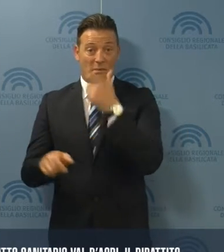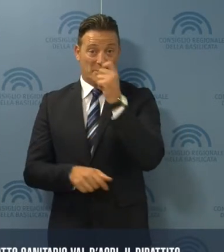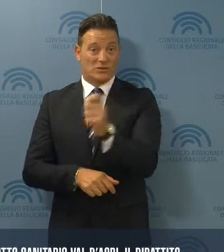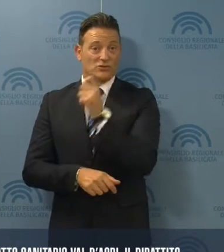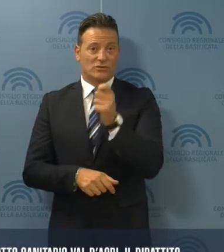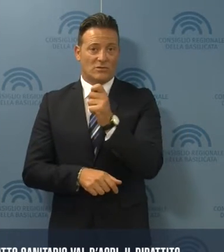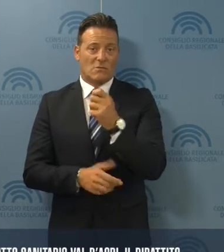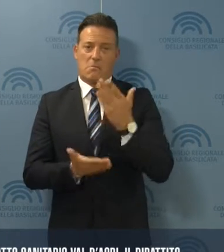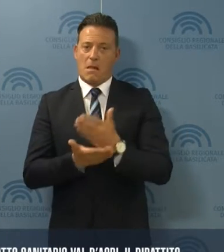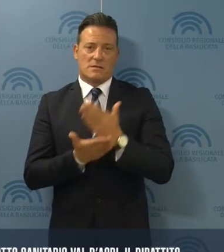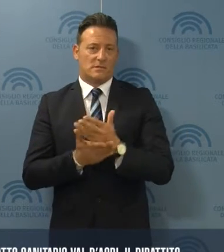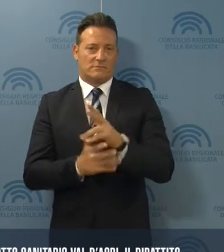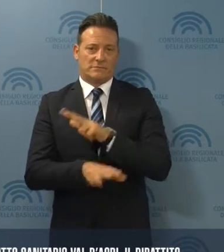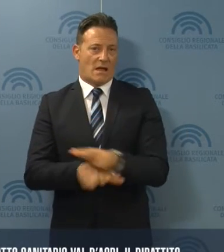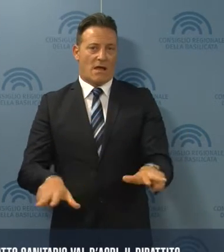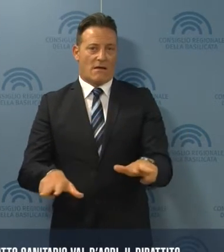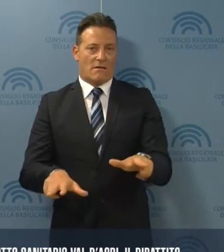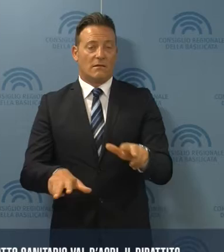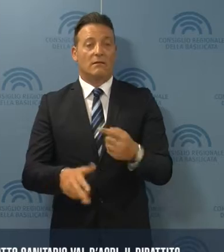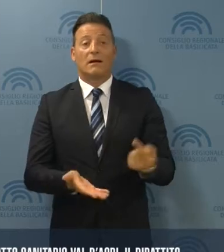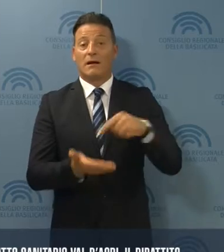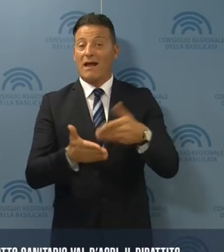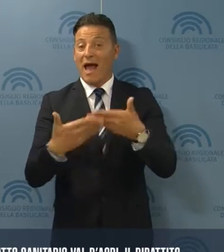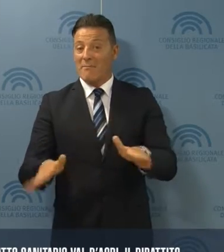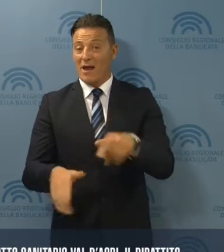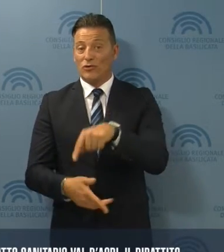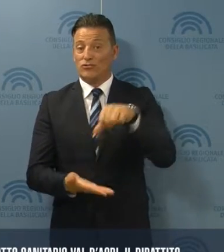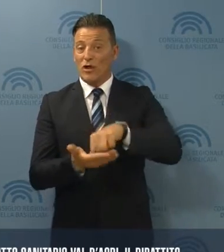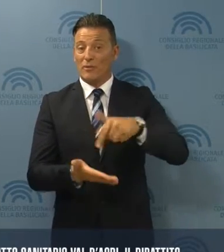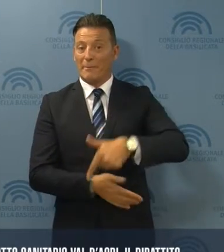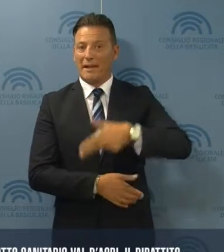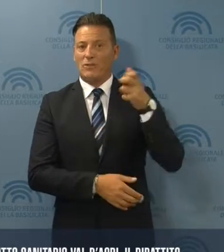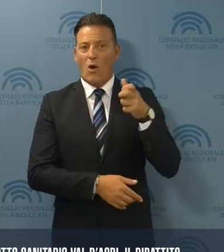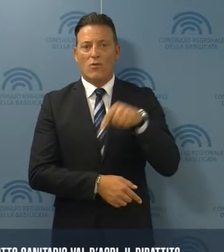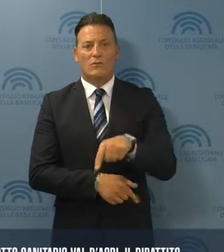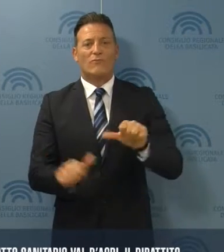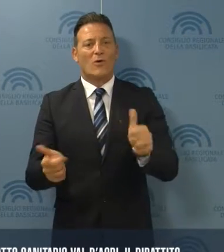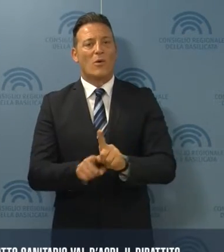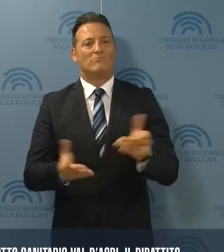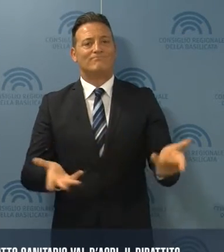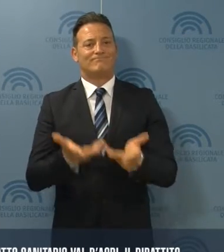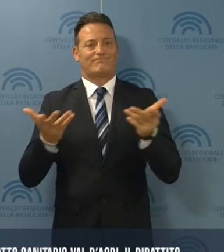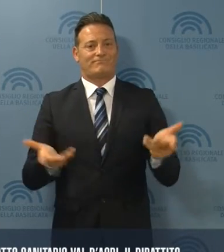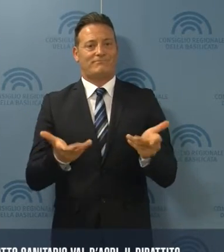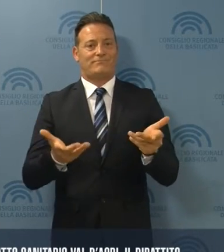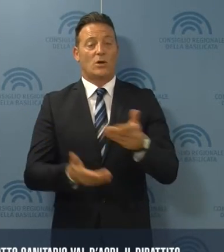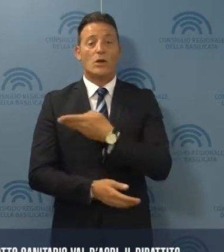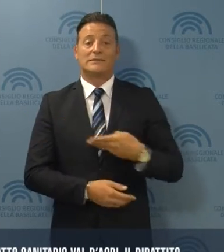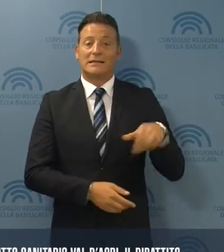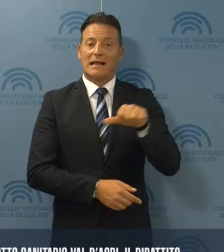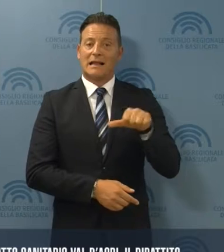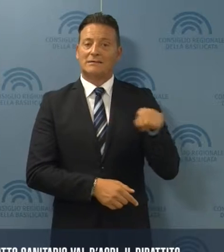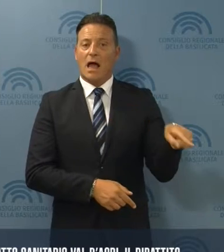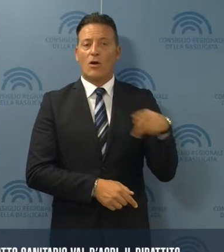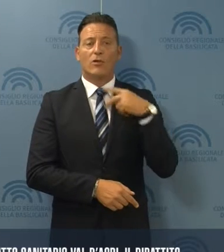essere presa in giro. Riaprire il centro Oli è stato azzardato. Per Sant'Arsiero